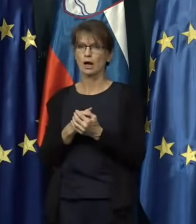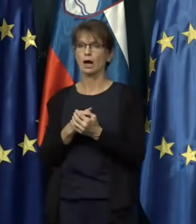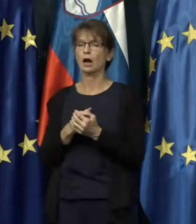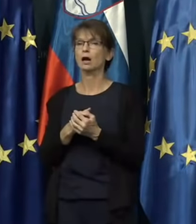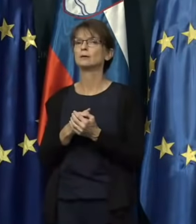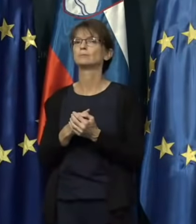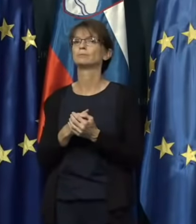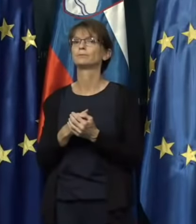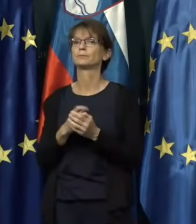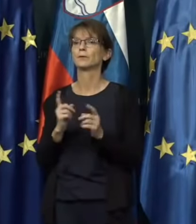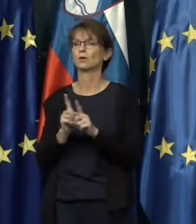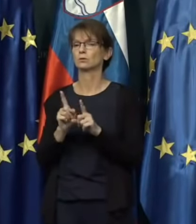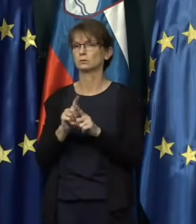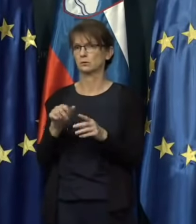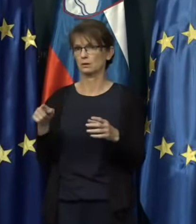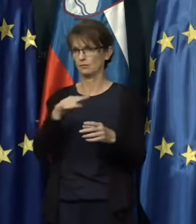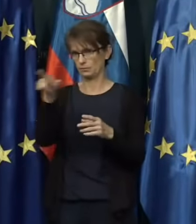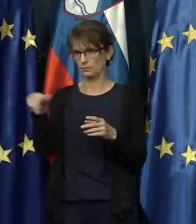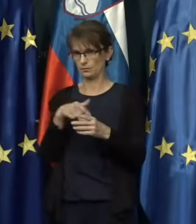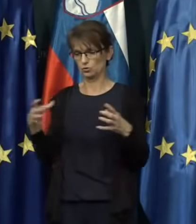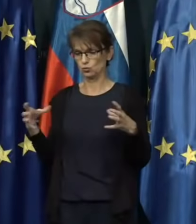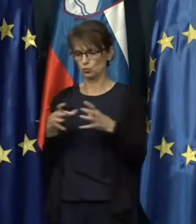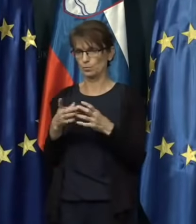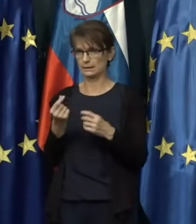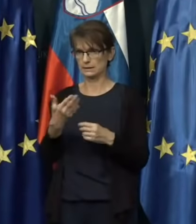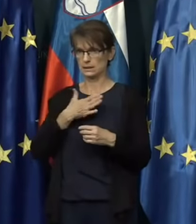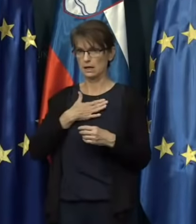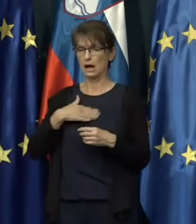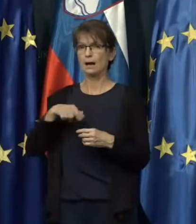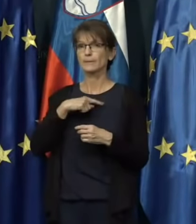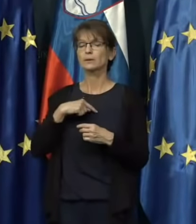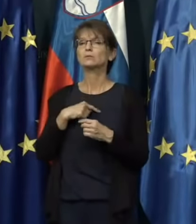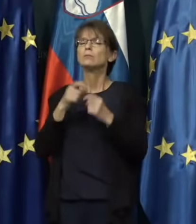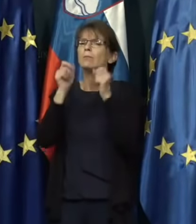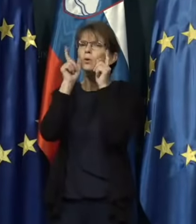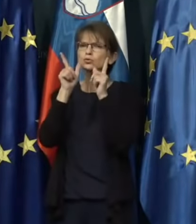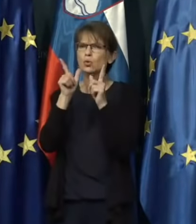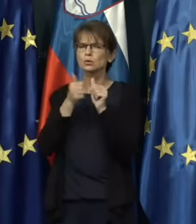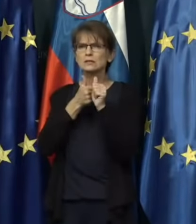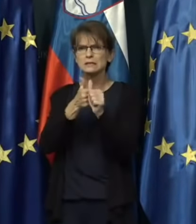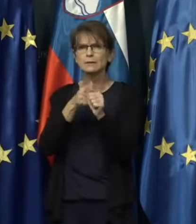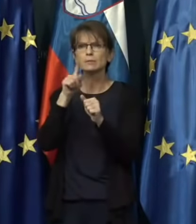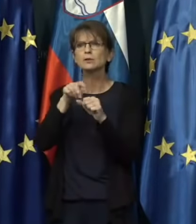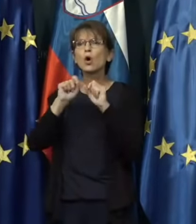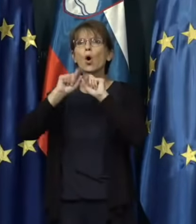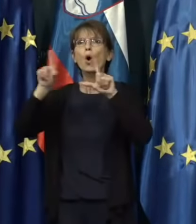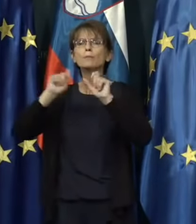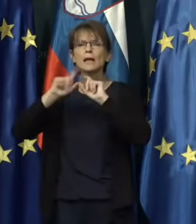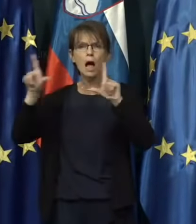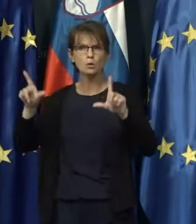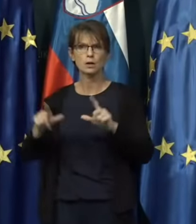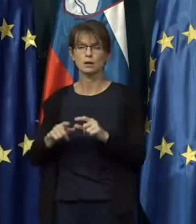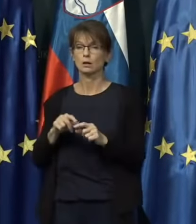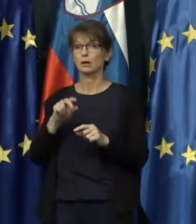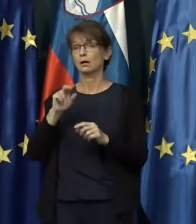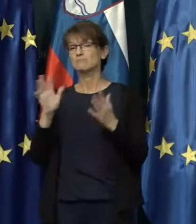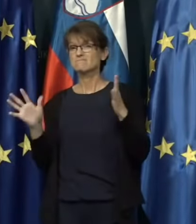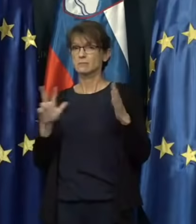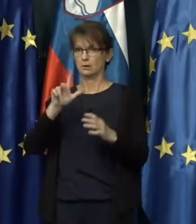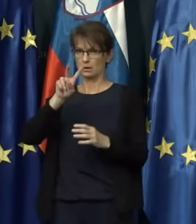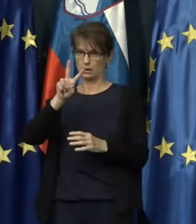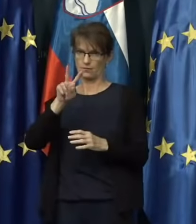skupaj z nami pozorno spremljali in objavljali. Nekje v dveh letih